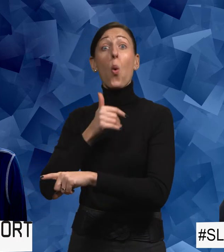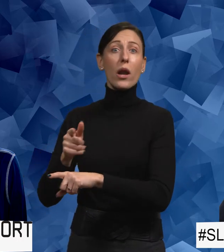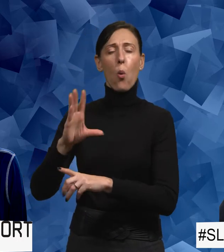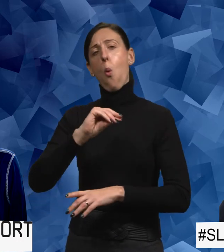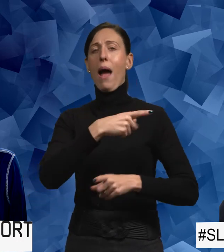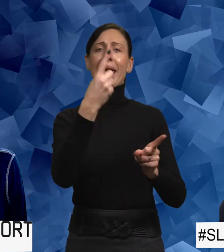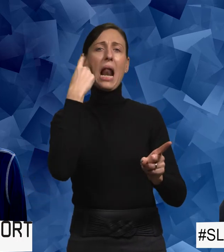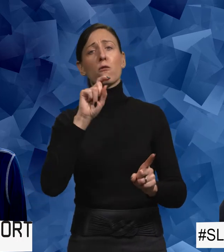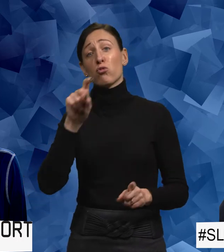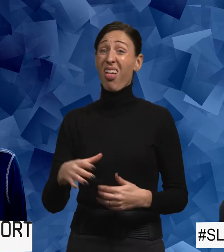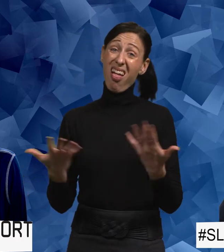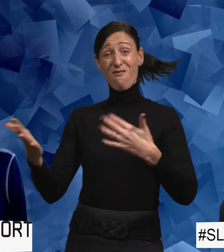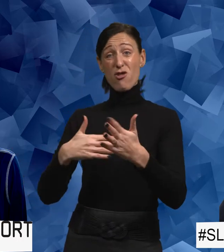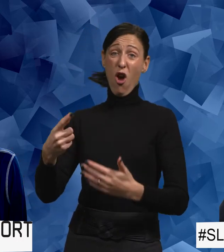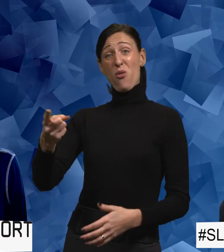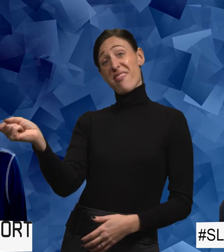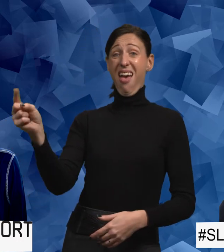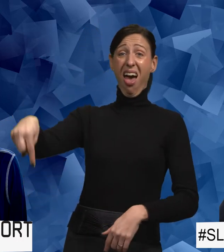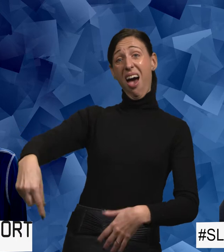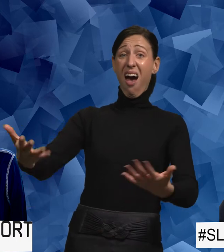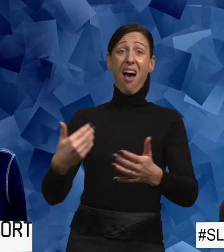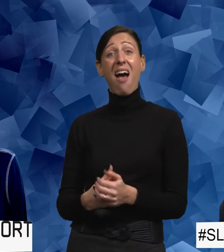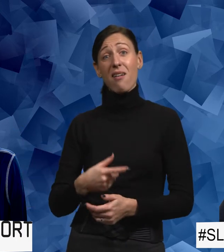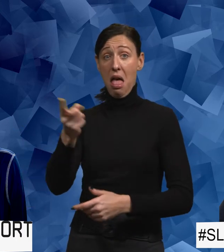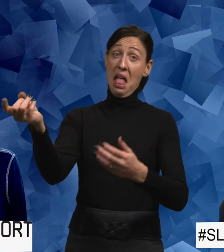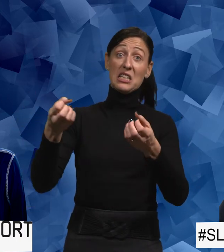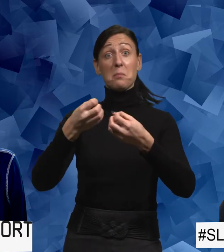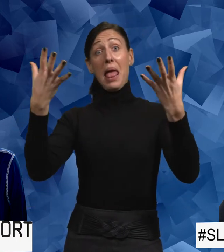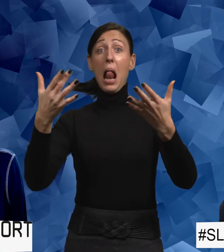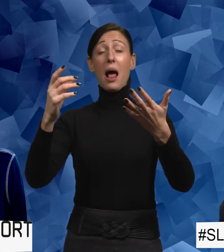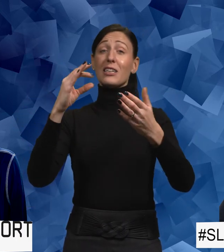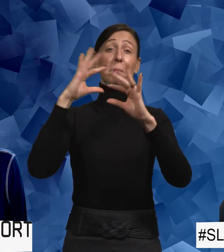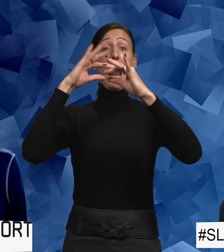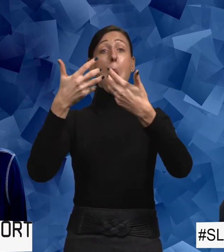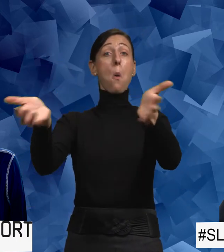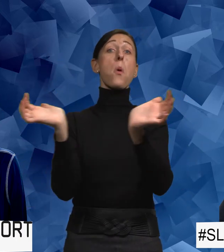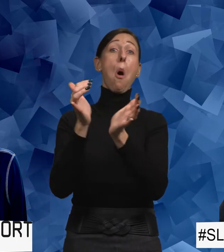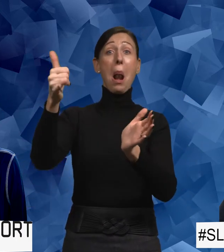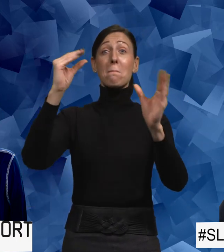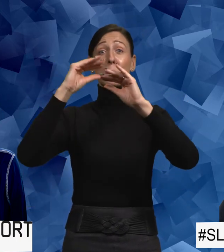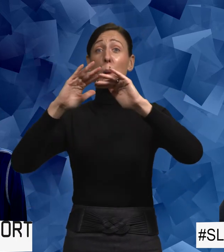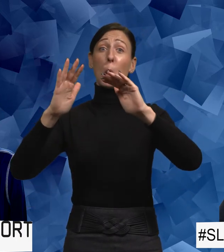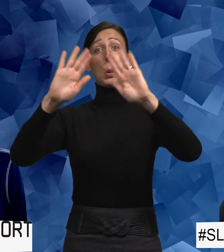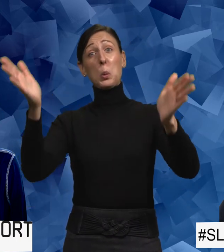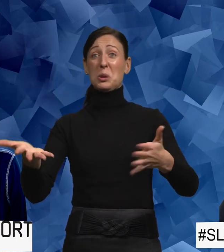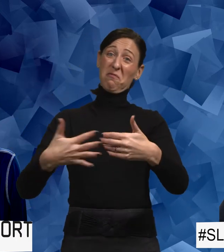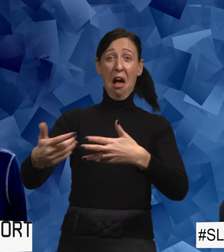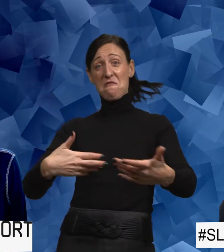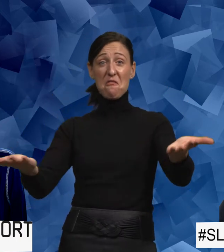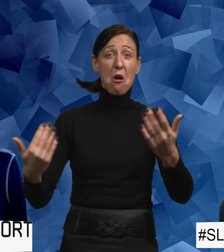var tonåring. När killarna säger, men vad gör dom här? Ska dom ha spelnokal här i musikens hus? Varför då? Kan man ju